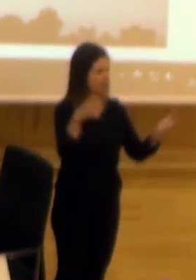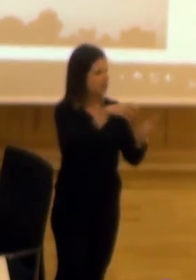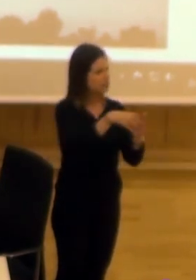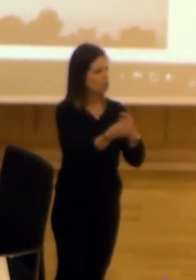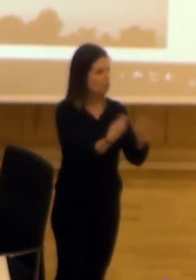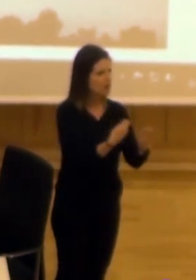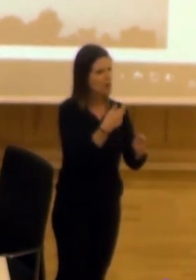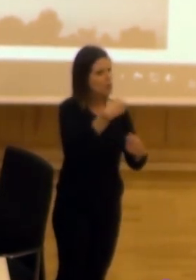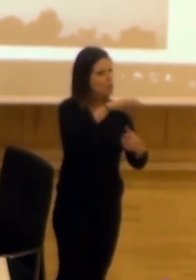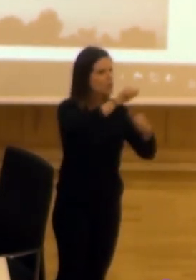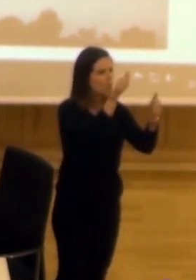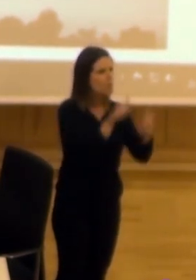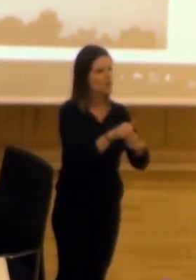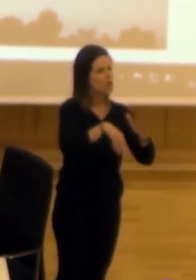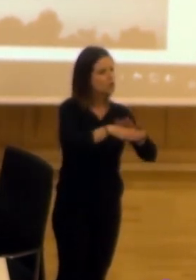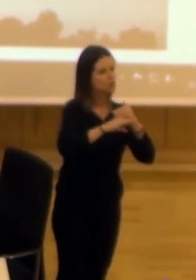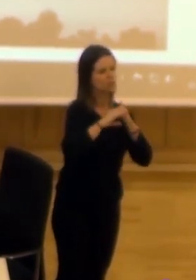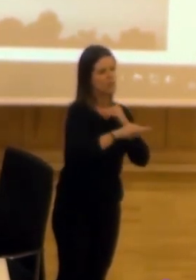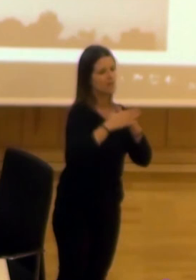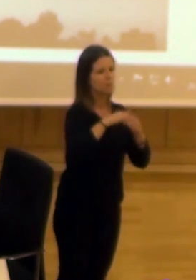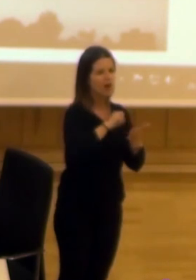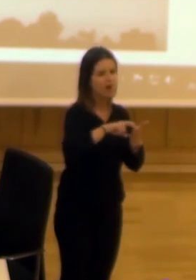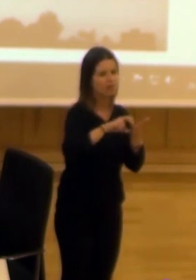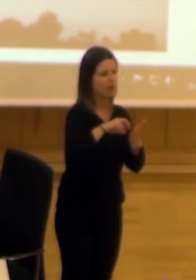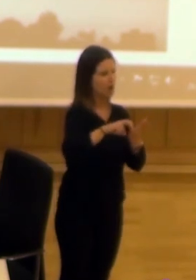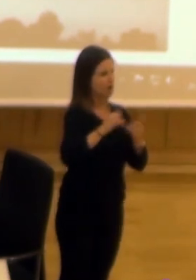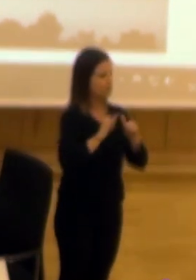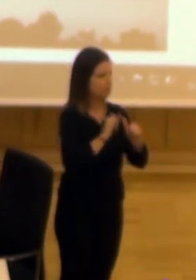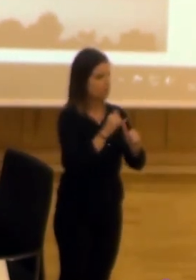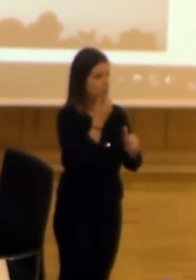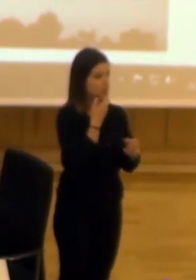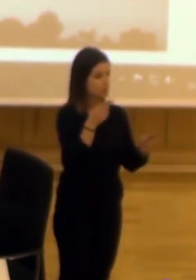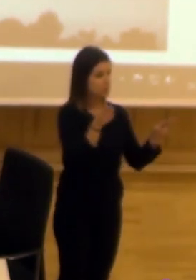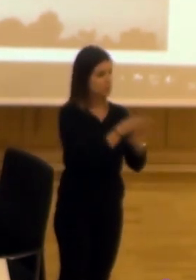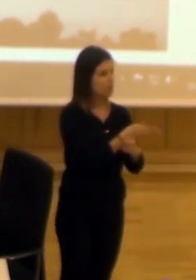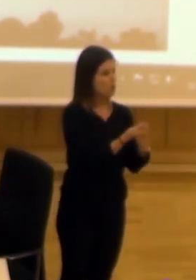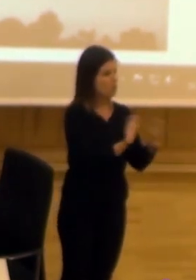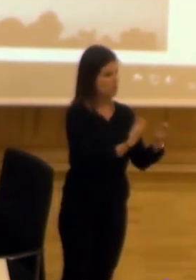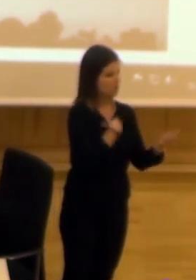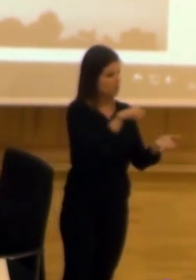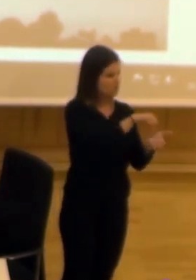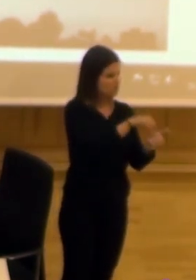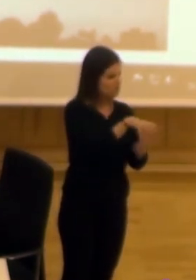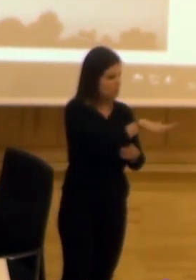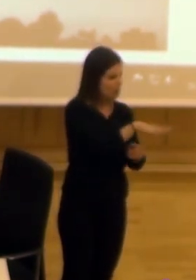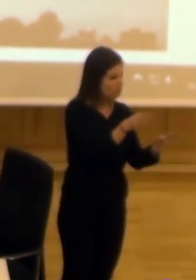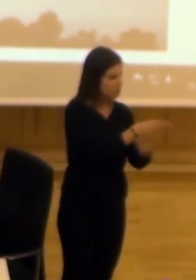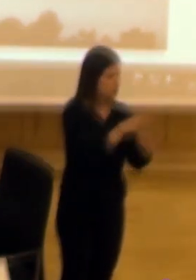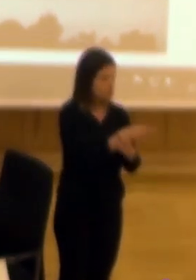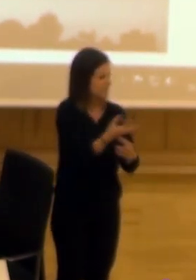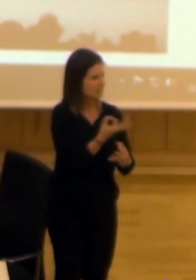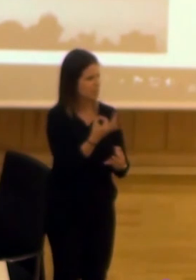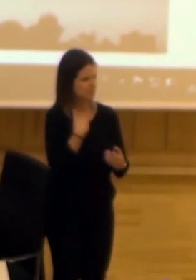superficies con un modelo sostenible que es para andar para disfrutar y para vivirlo si cierran nuestros comercios del centro de los barrios